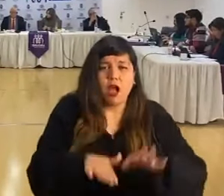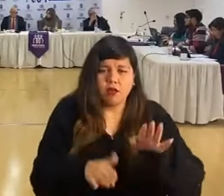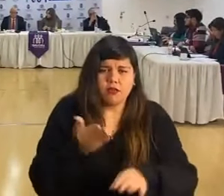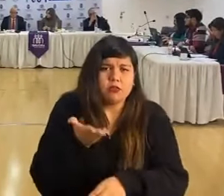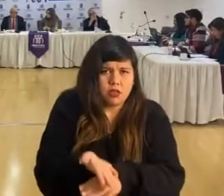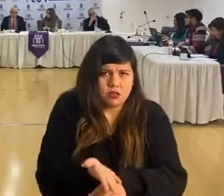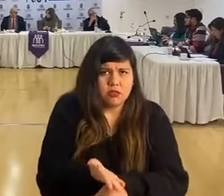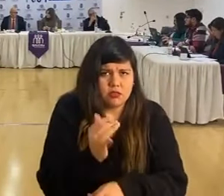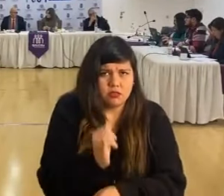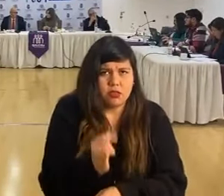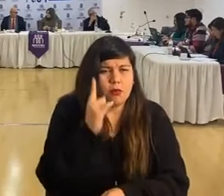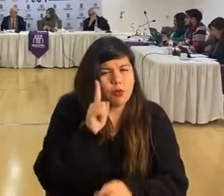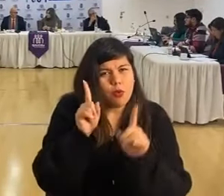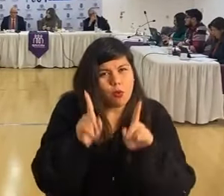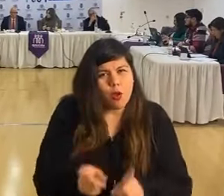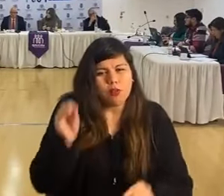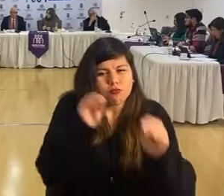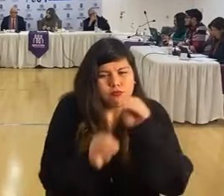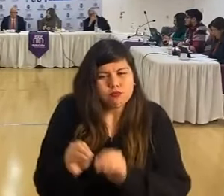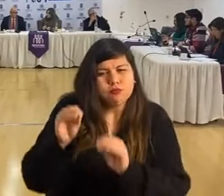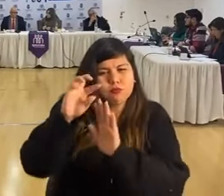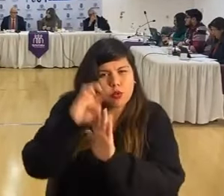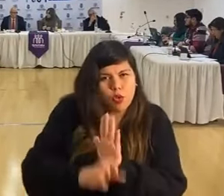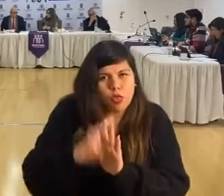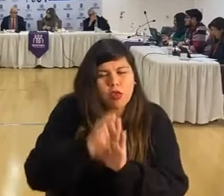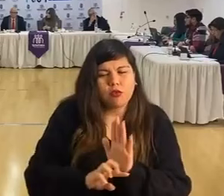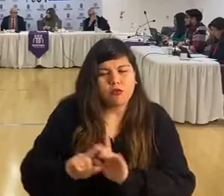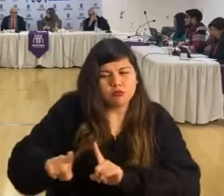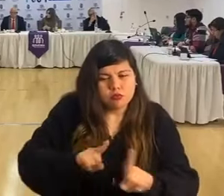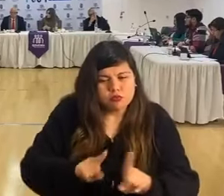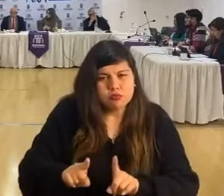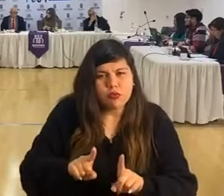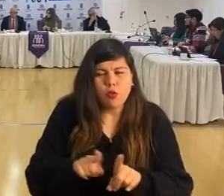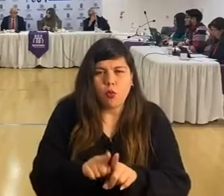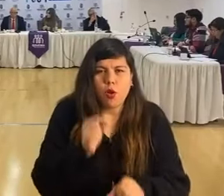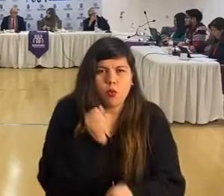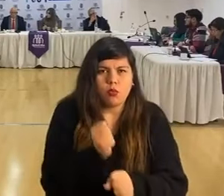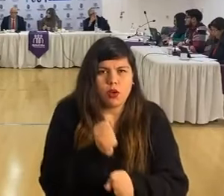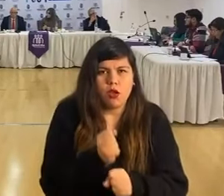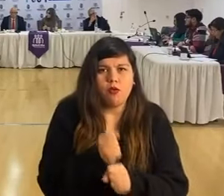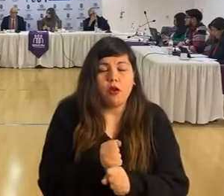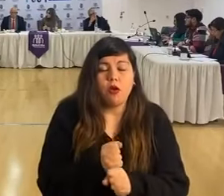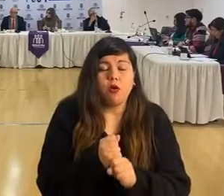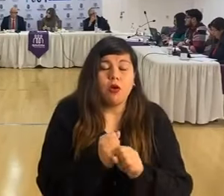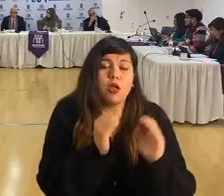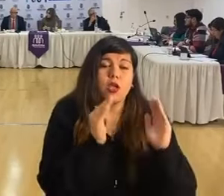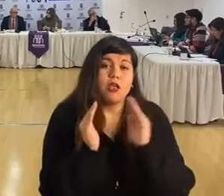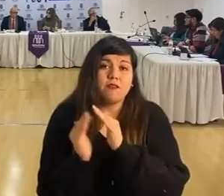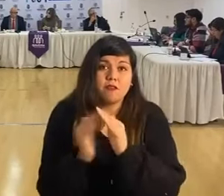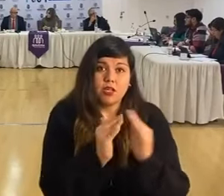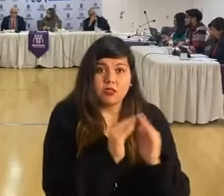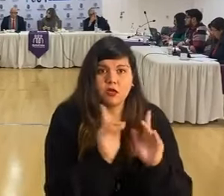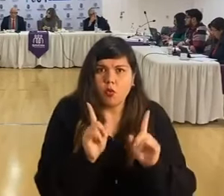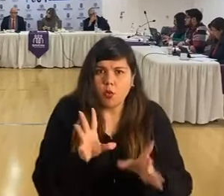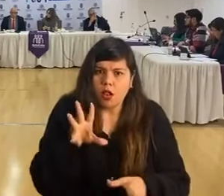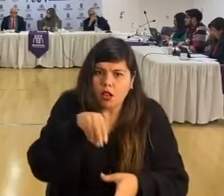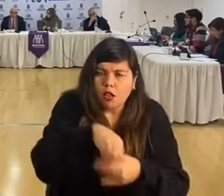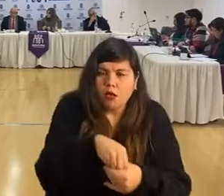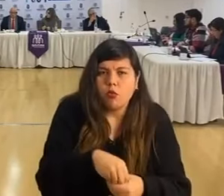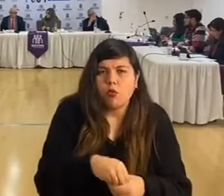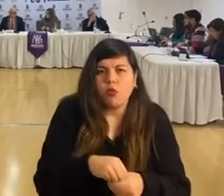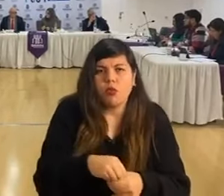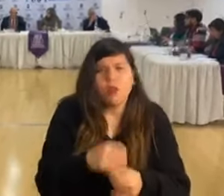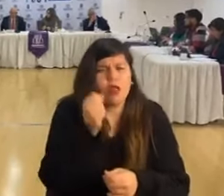se exige, pero construir y generar proyectos y que se gestionen. Es todo un trabajo y los vecinos, cuando se hacen parte de esto, también